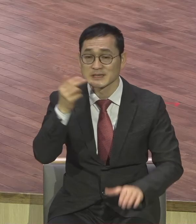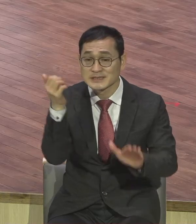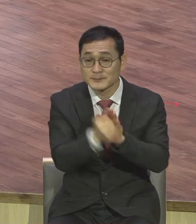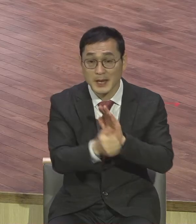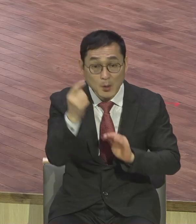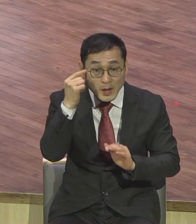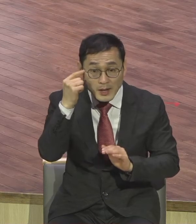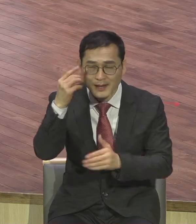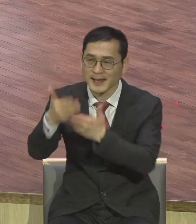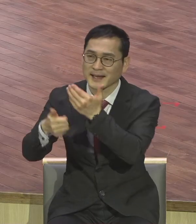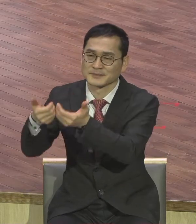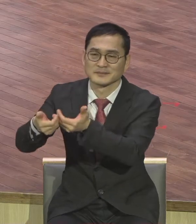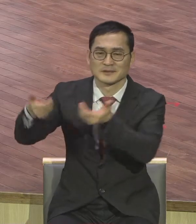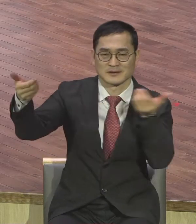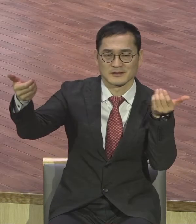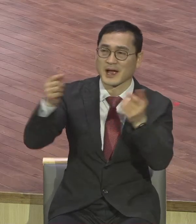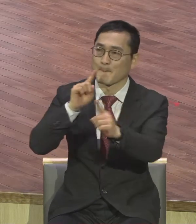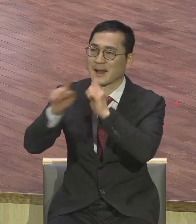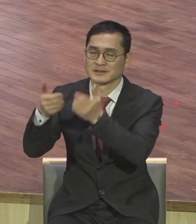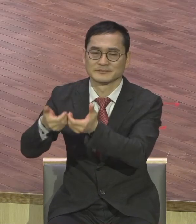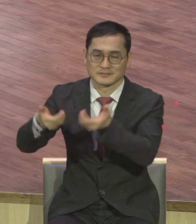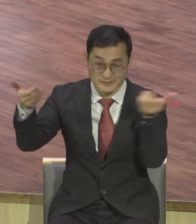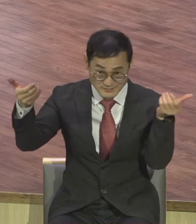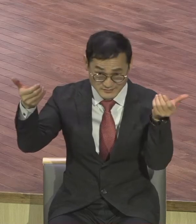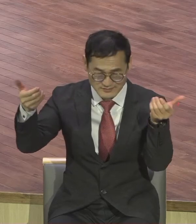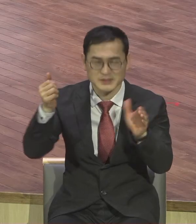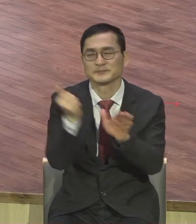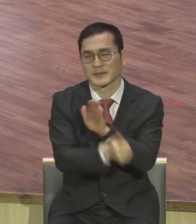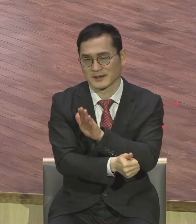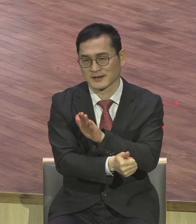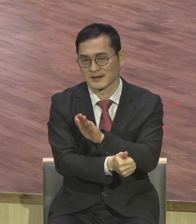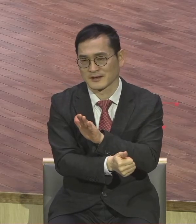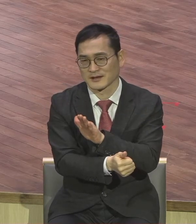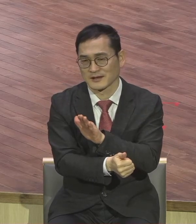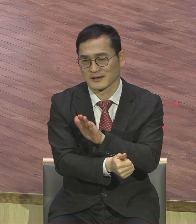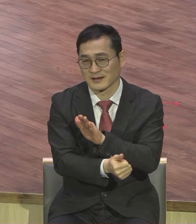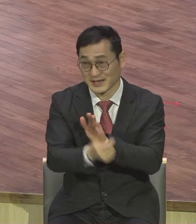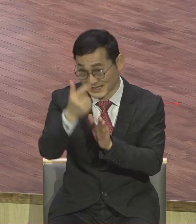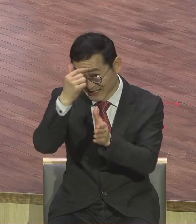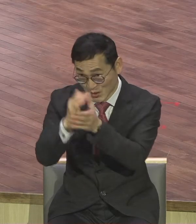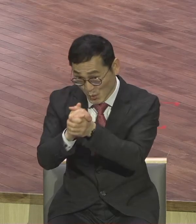떠났기 때문에 말씀을 떠났기 때문에 기도를 떠났기 때문에 공동체를 떠났기 때문에